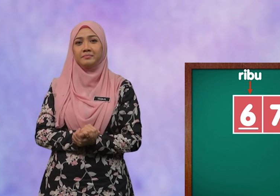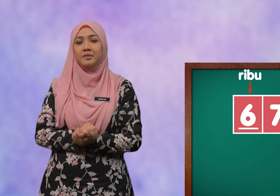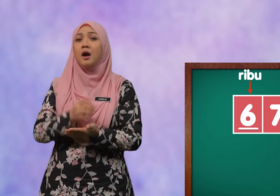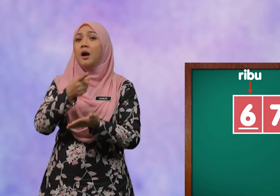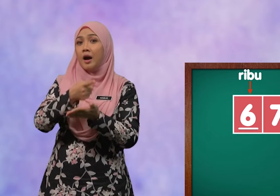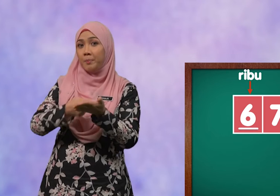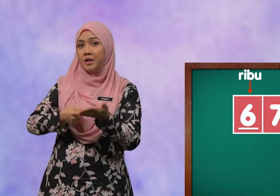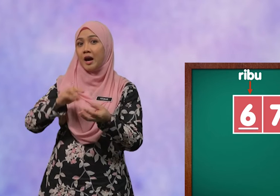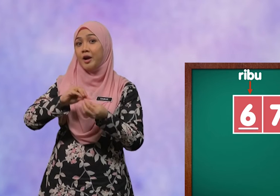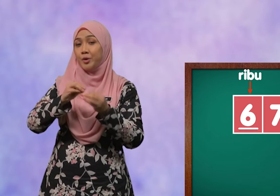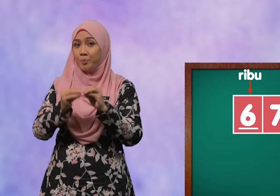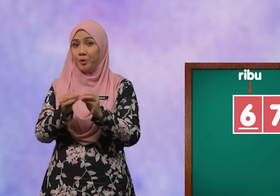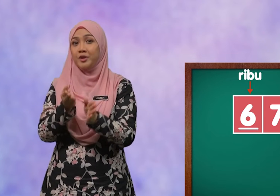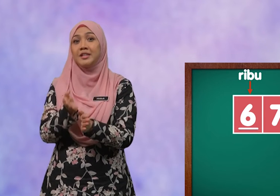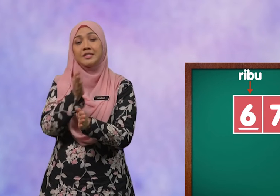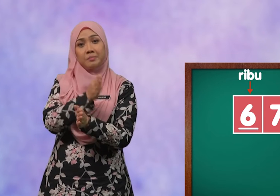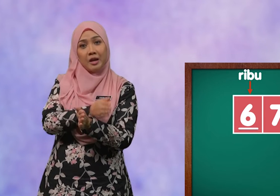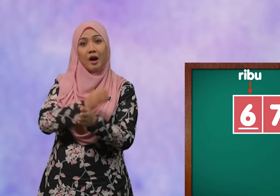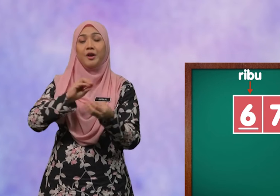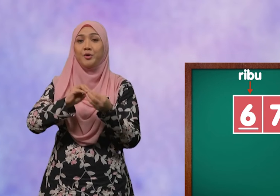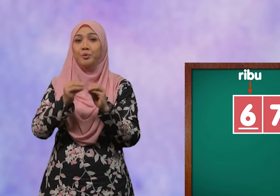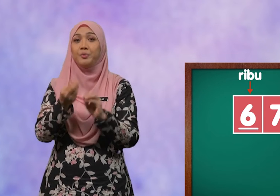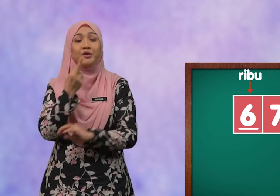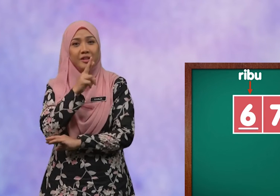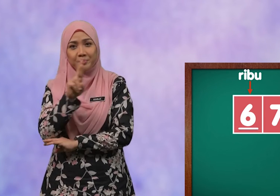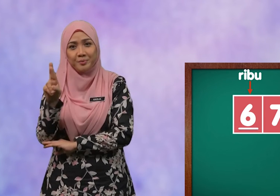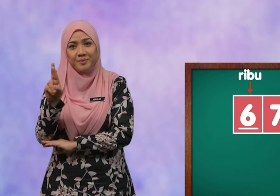Apakah nombor di sebelah nombor ribu?